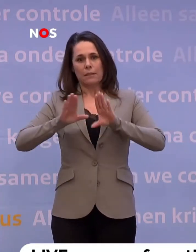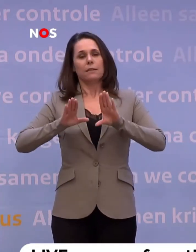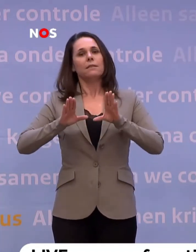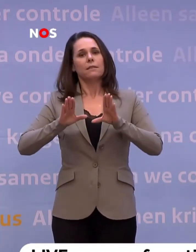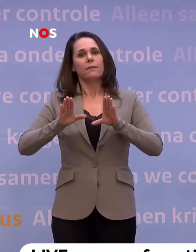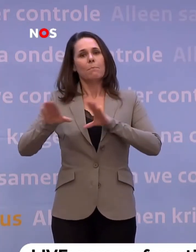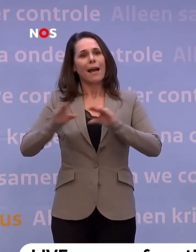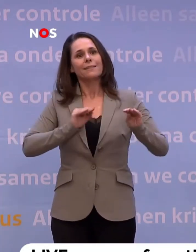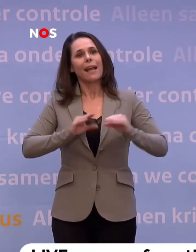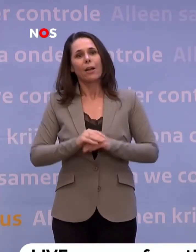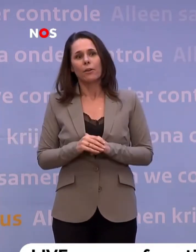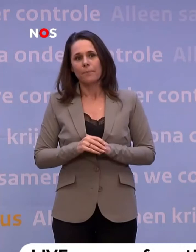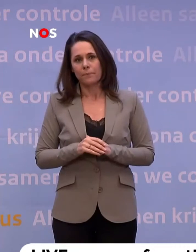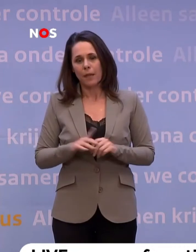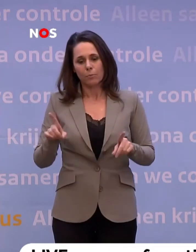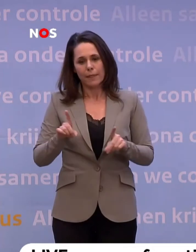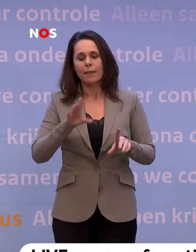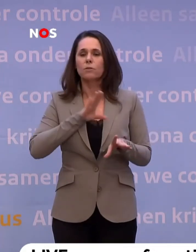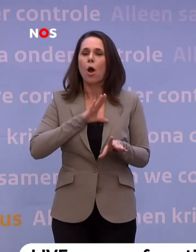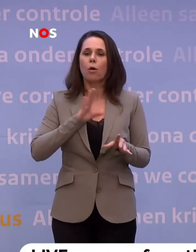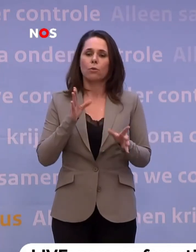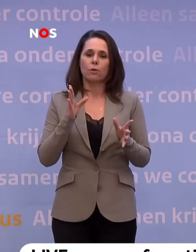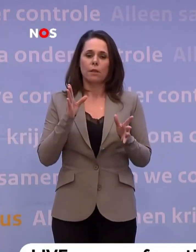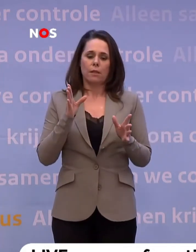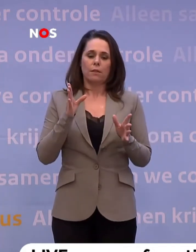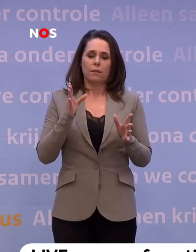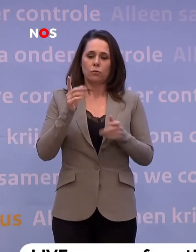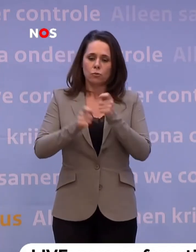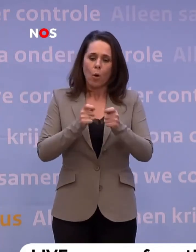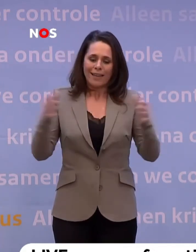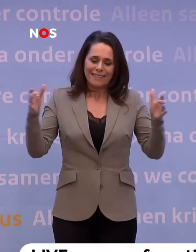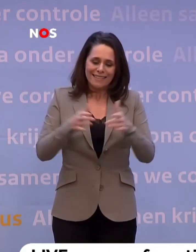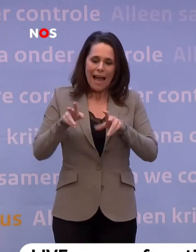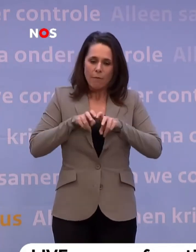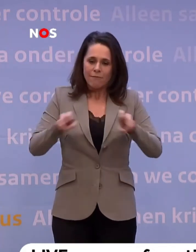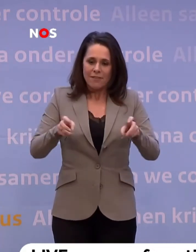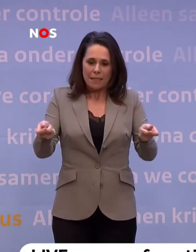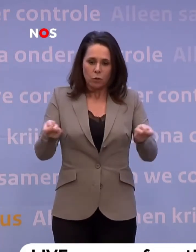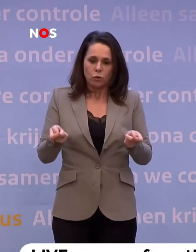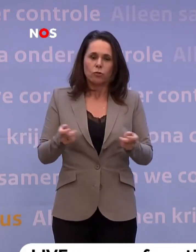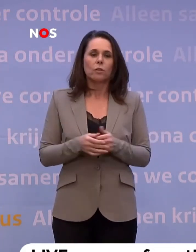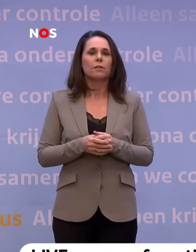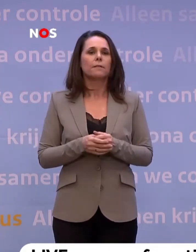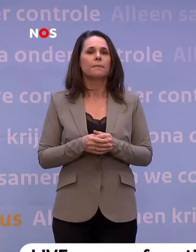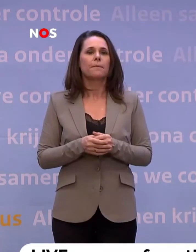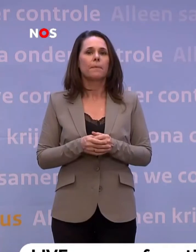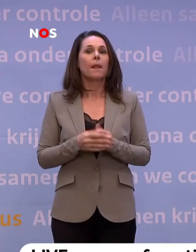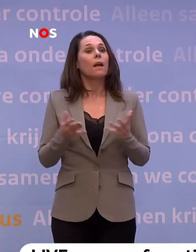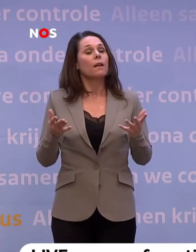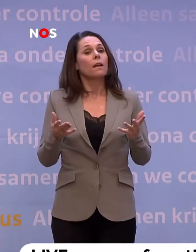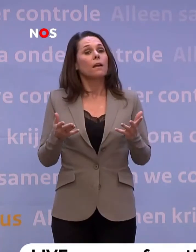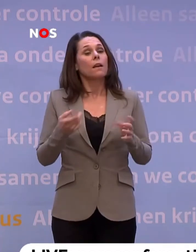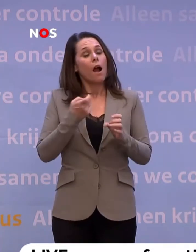van zullen we proberen met elkaar... ...dat virus verder onder controle te krijgen. En we moeten dat doen met als hele harde,